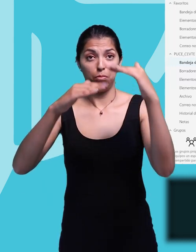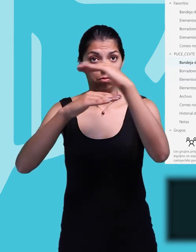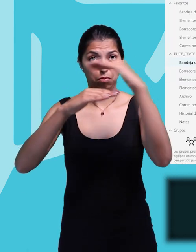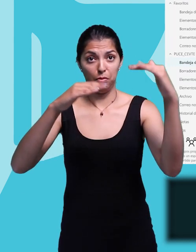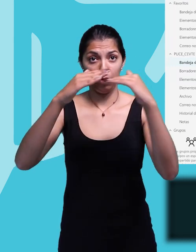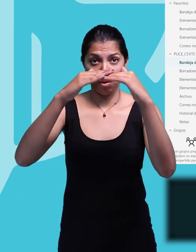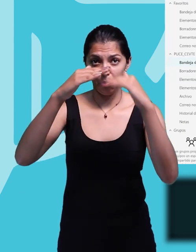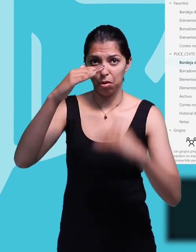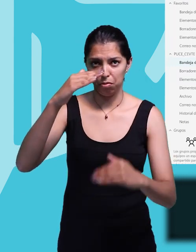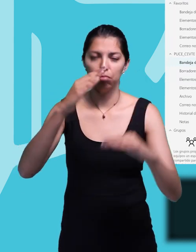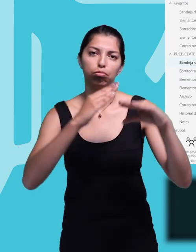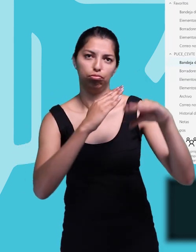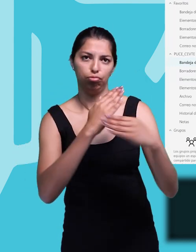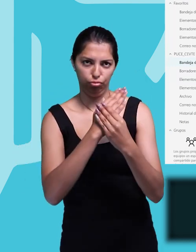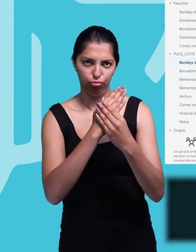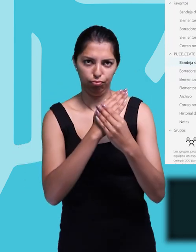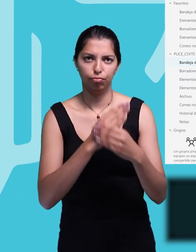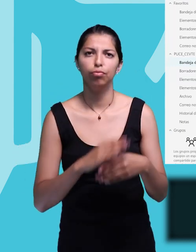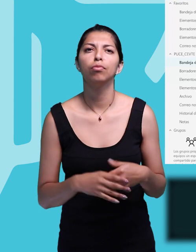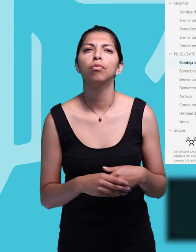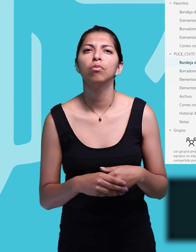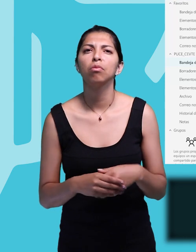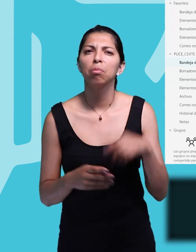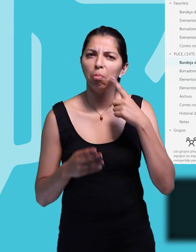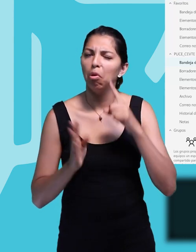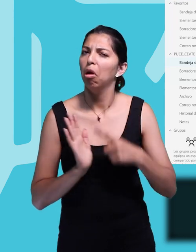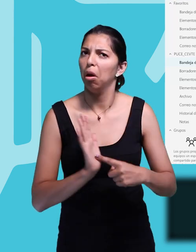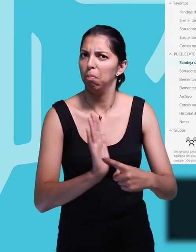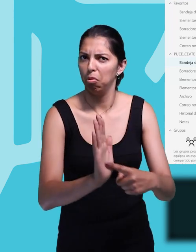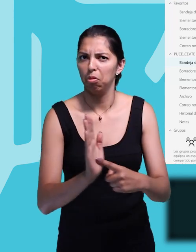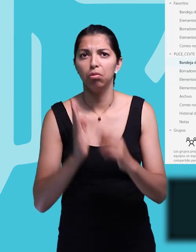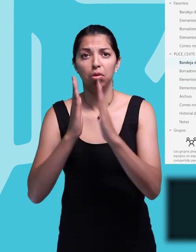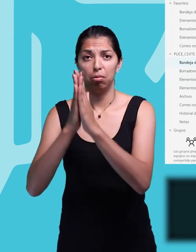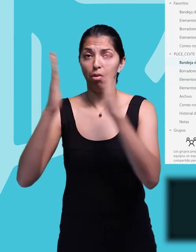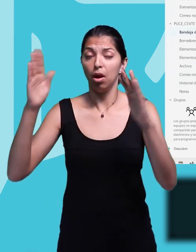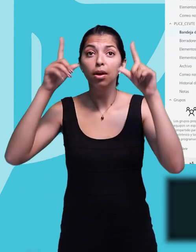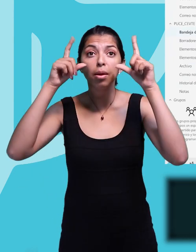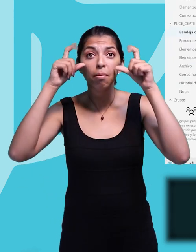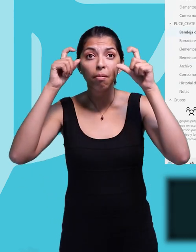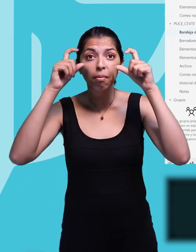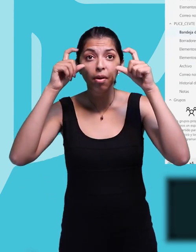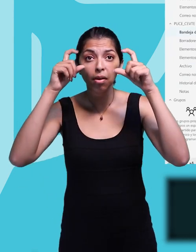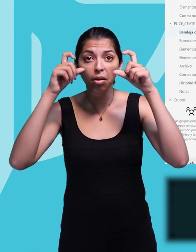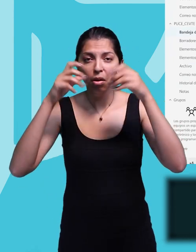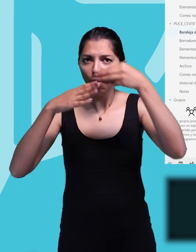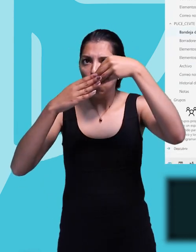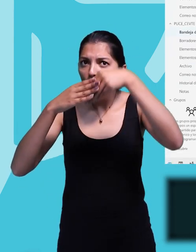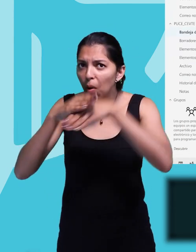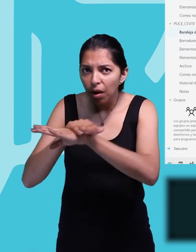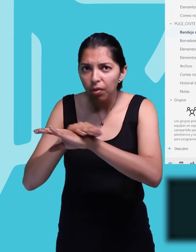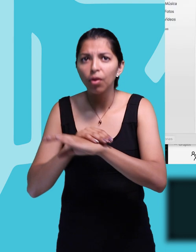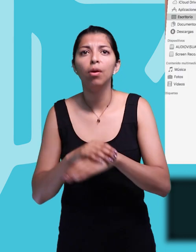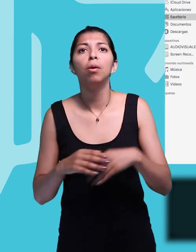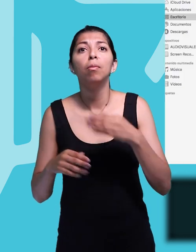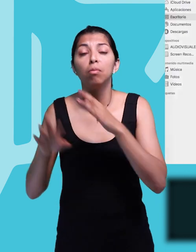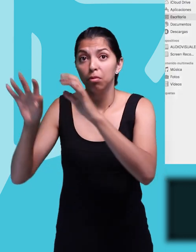En este punto podemos adjuntar también archivos, aquí en el icono de clip que dice adjuntar, que